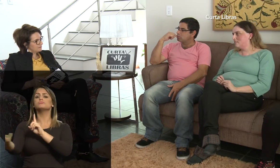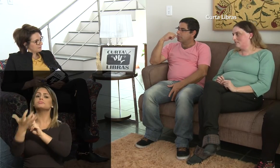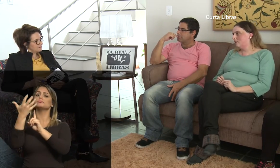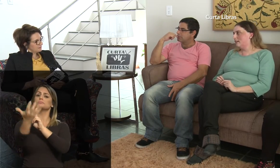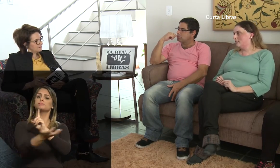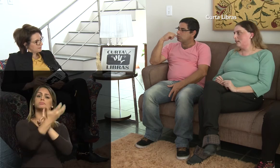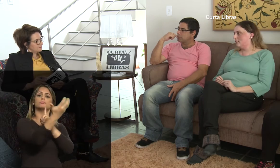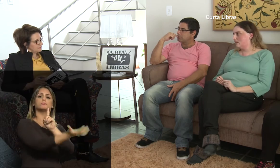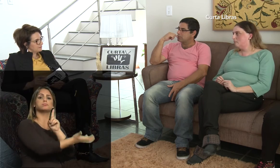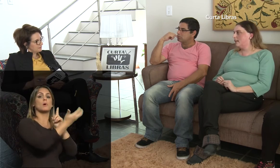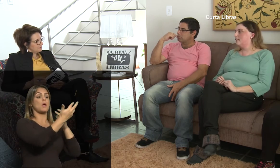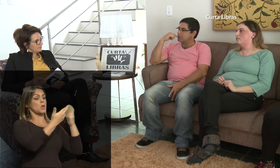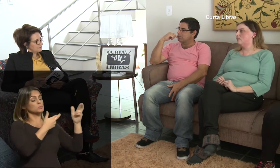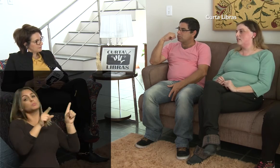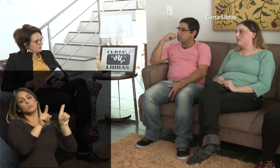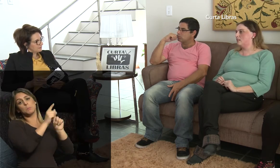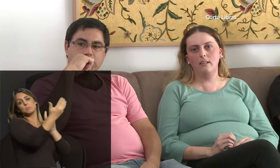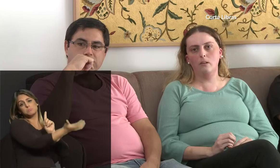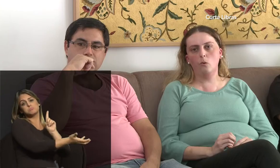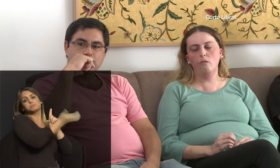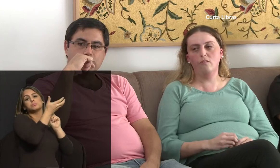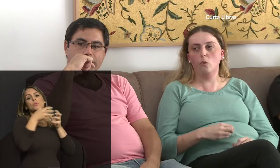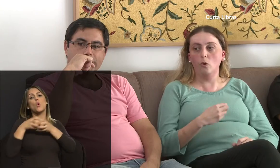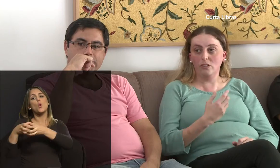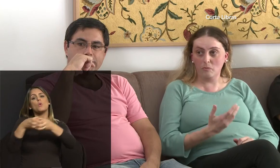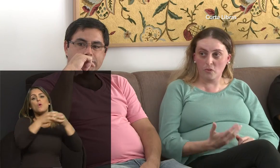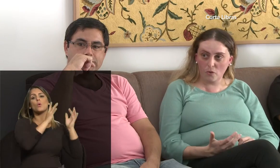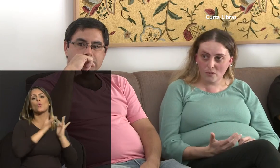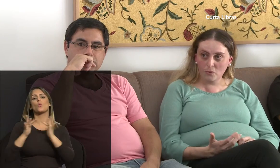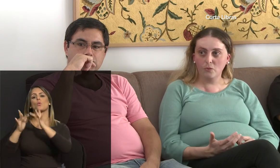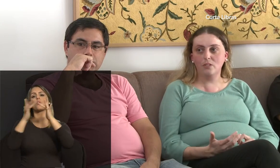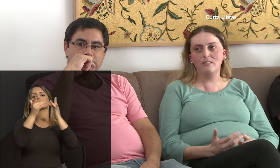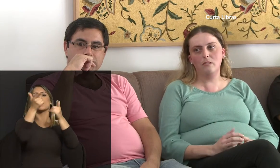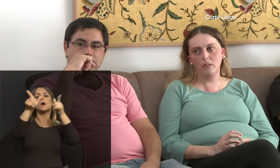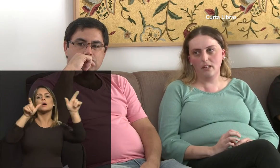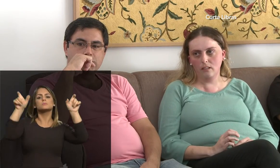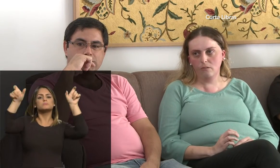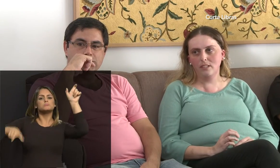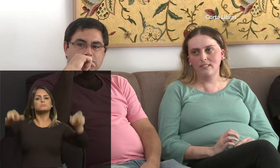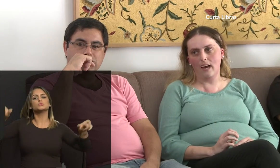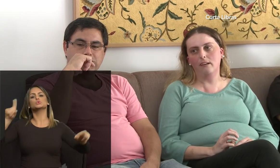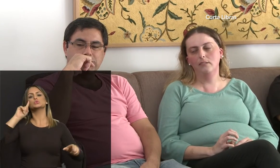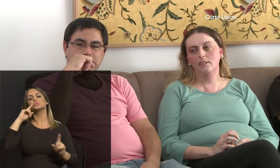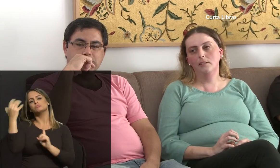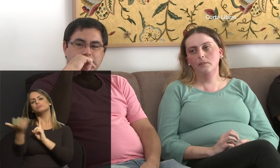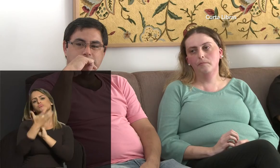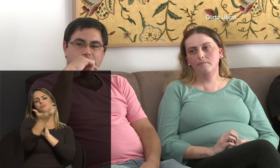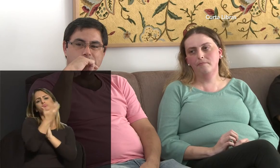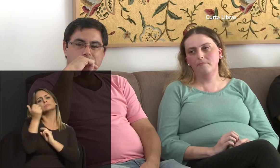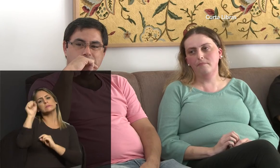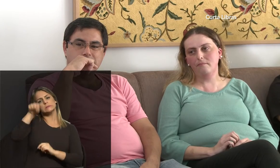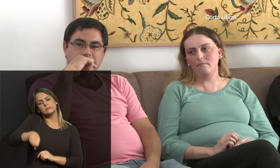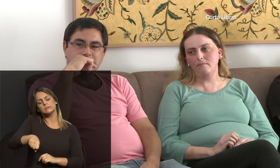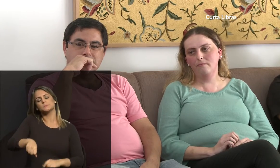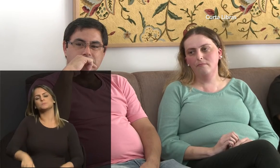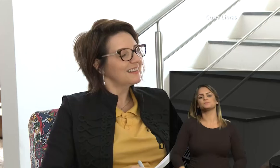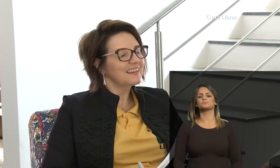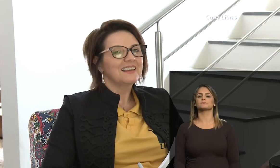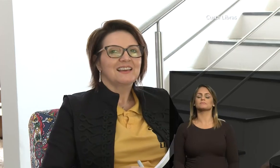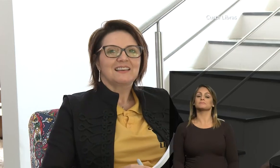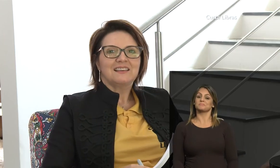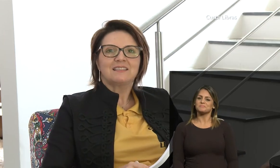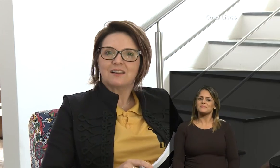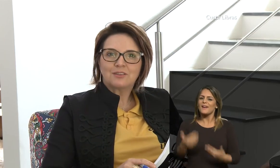influencia, assim, né? Esse relacionamento e o convívio com outras pessoas surdas também influenciar. Ok. Ok.